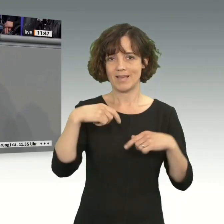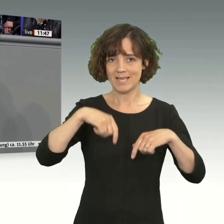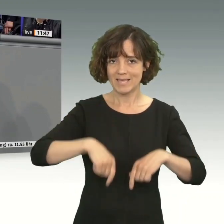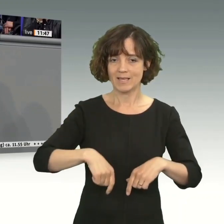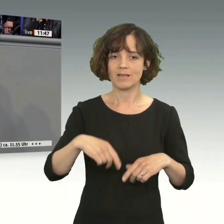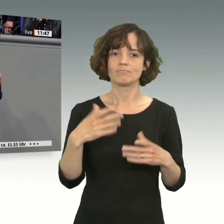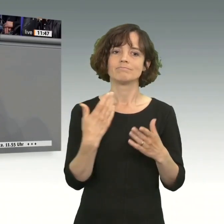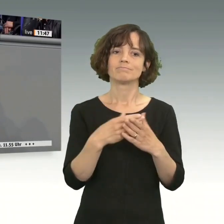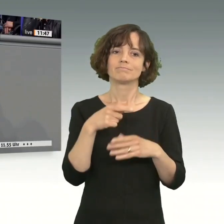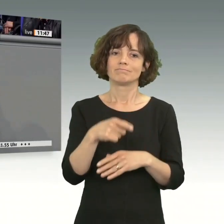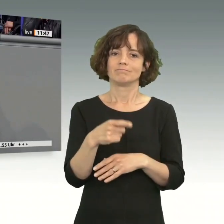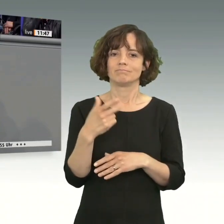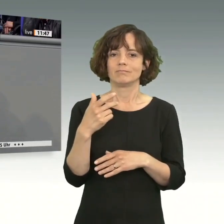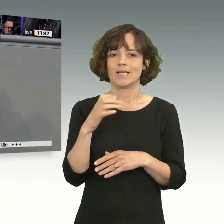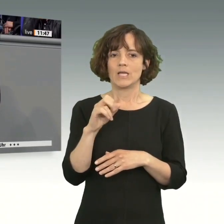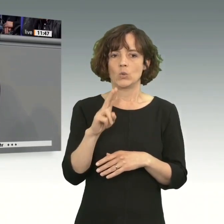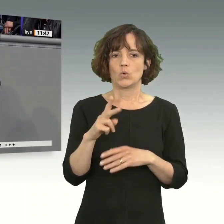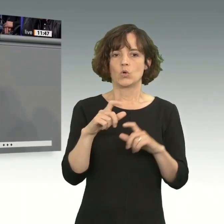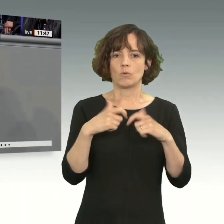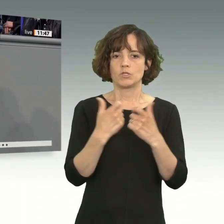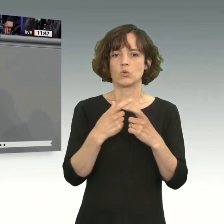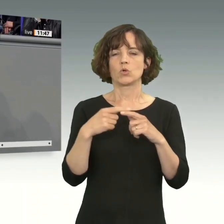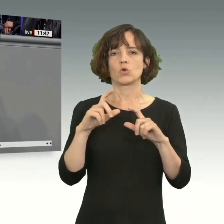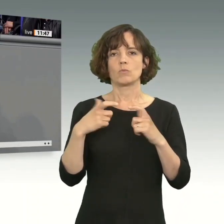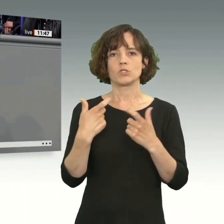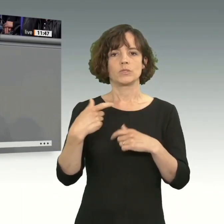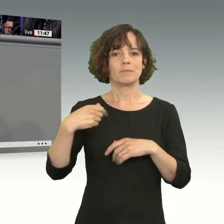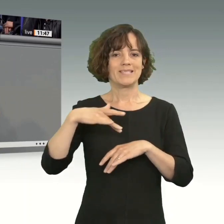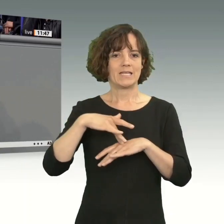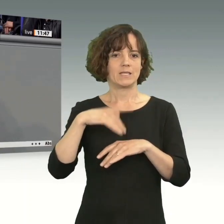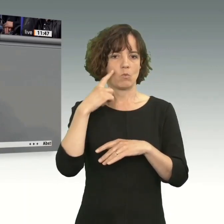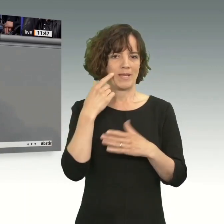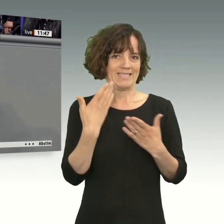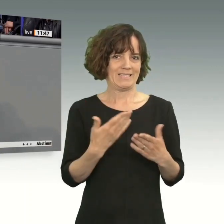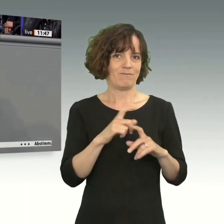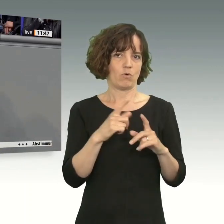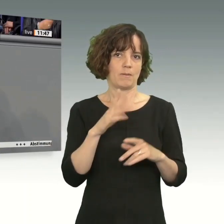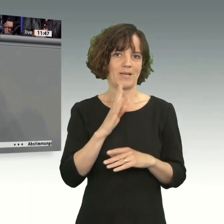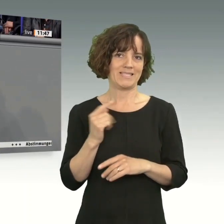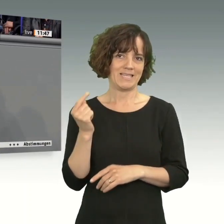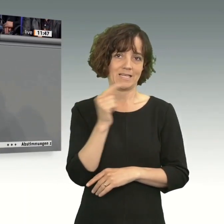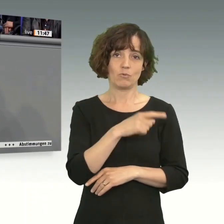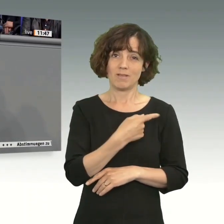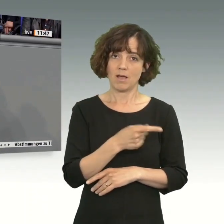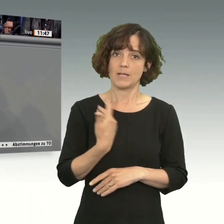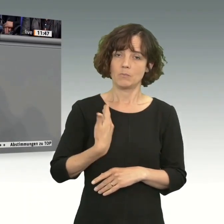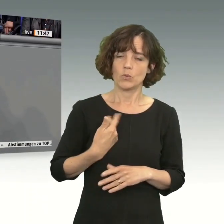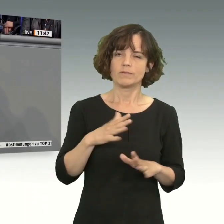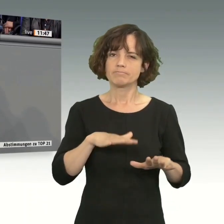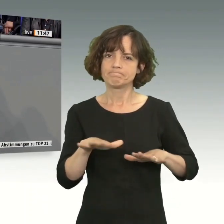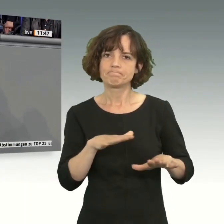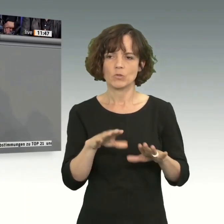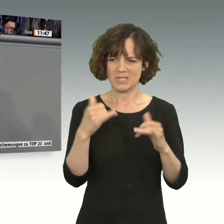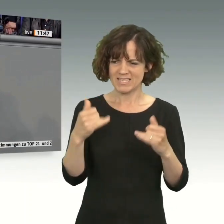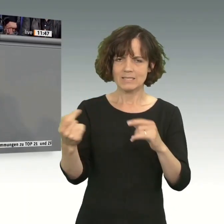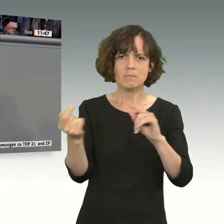die Kommissionspräsidentin ist diese Woche in Brasilien. Also alle bemühen sich, um da wirklich etwas gemeinsam hinzubekommen. Und jetzt wird in dieser Debatte